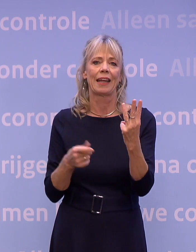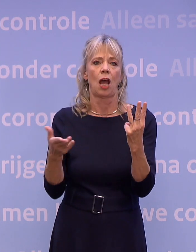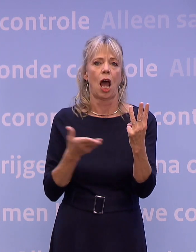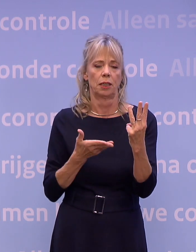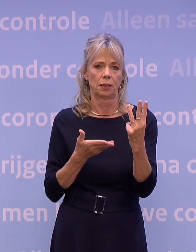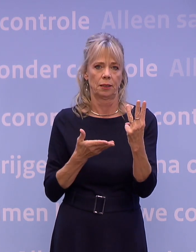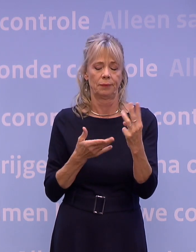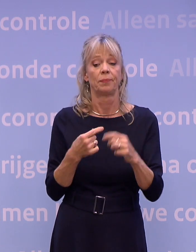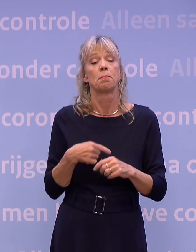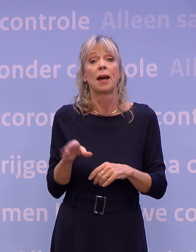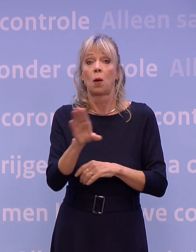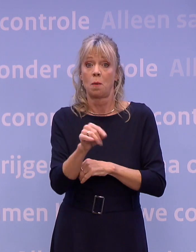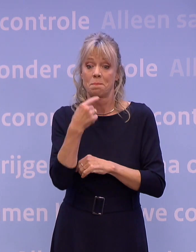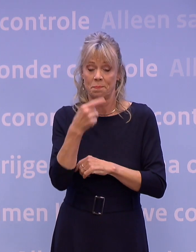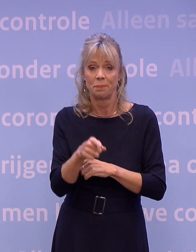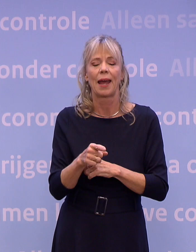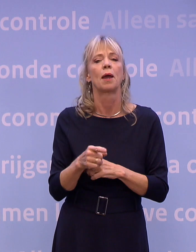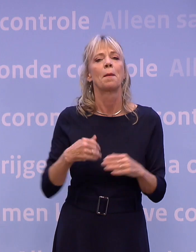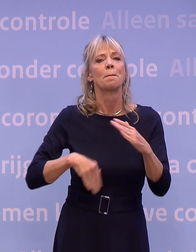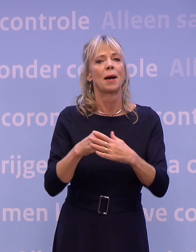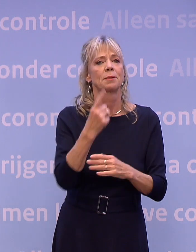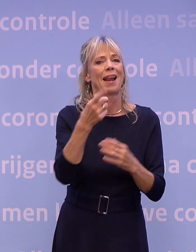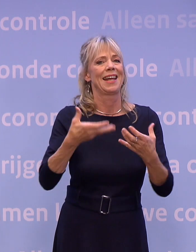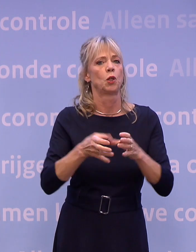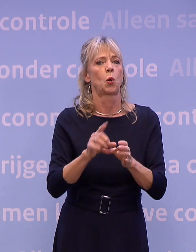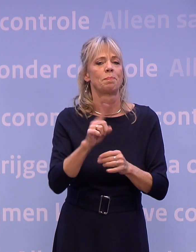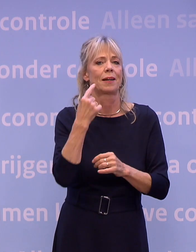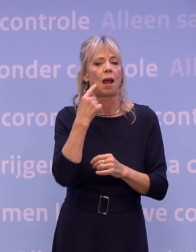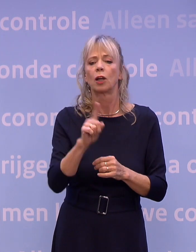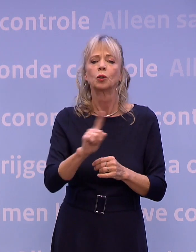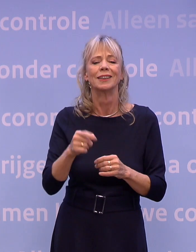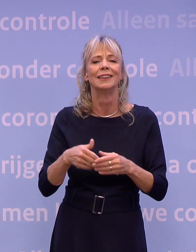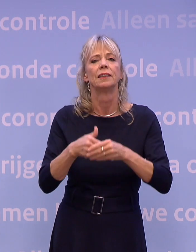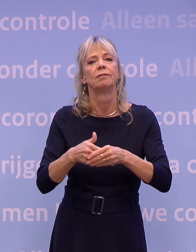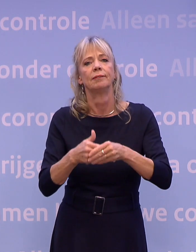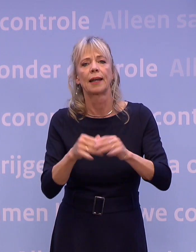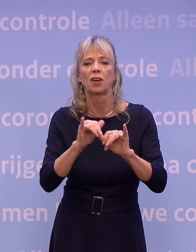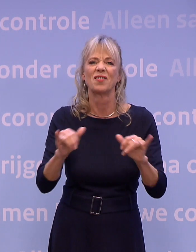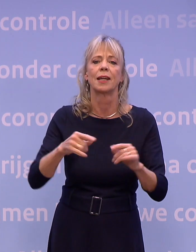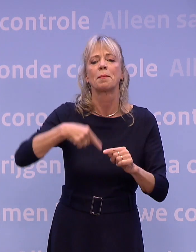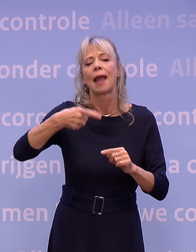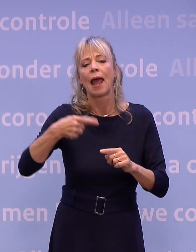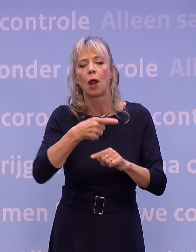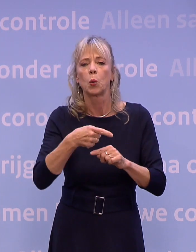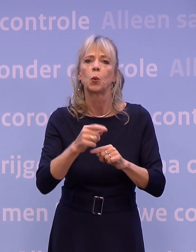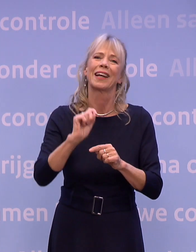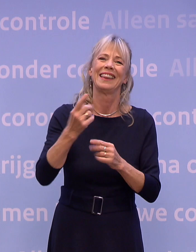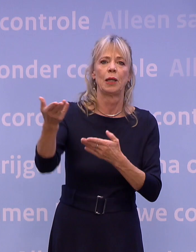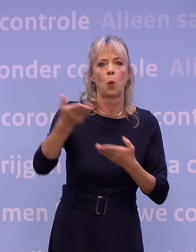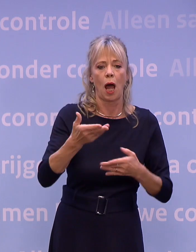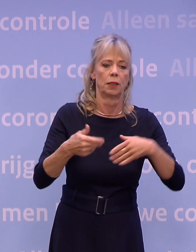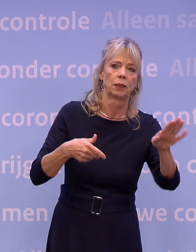toe en maximaal één groepje per dag. Dus niet een verjaardag vieren met elk uur nieuwe gasten. Dus geen